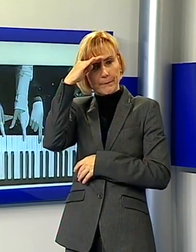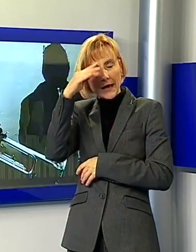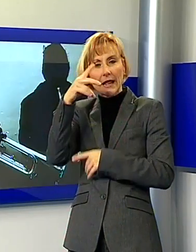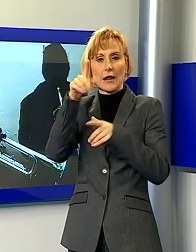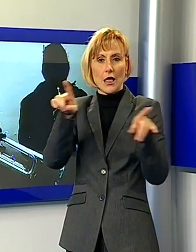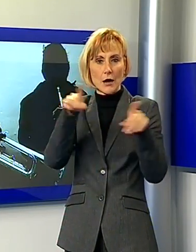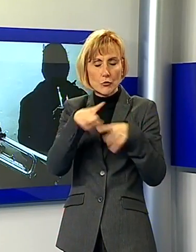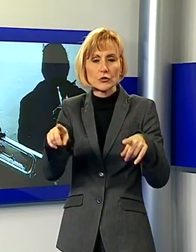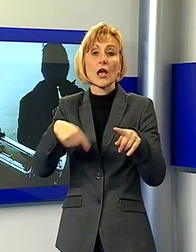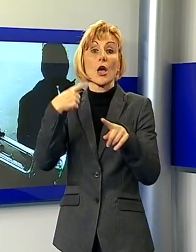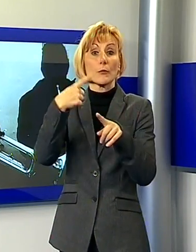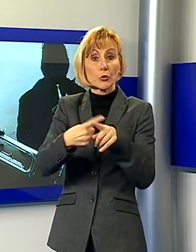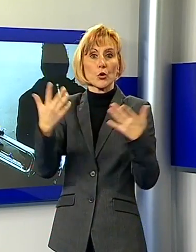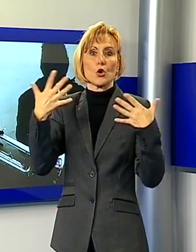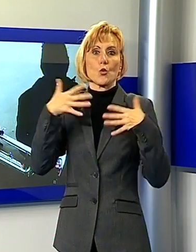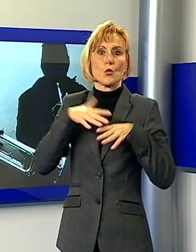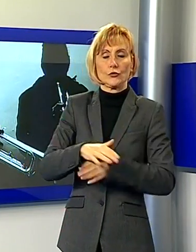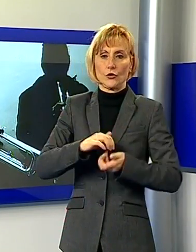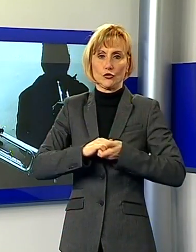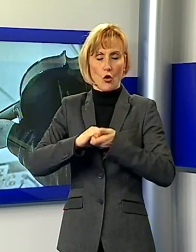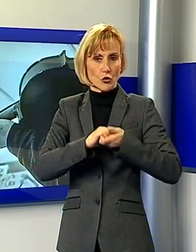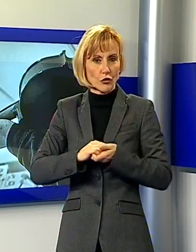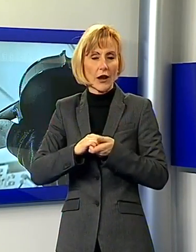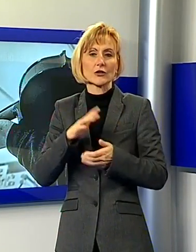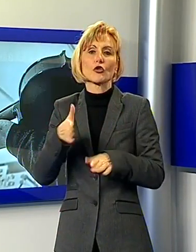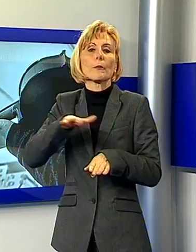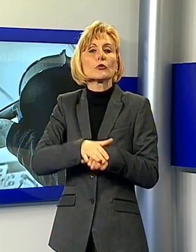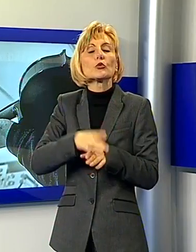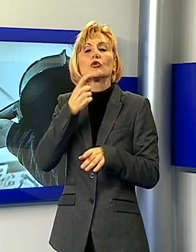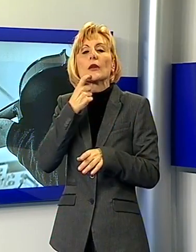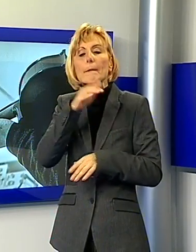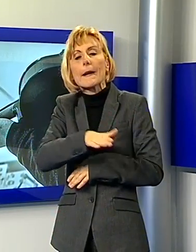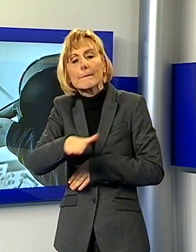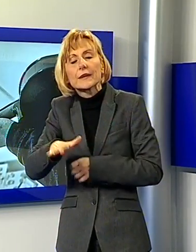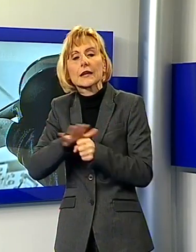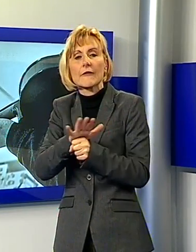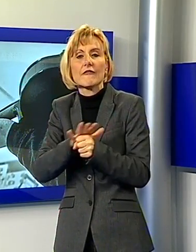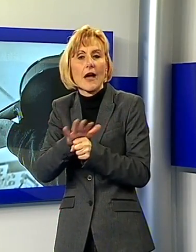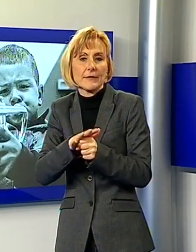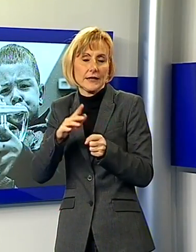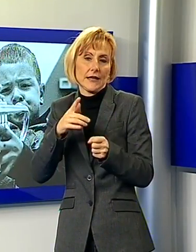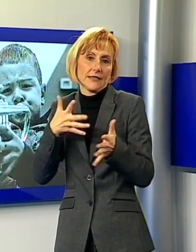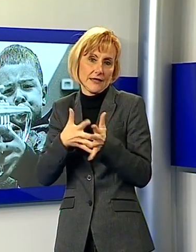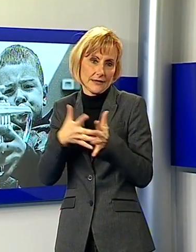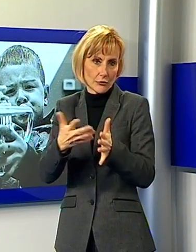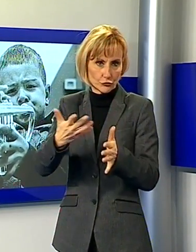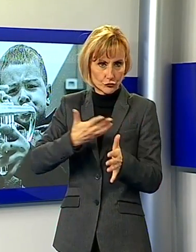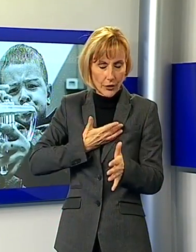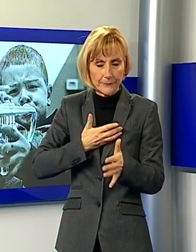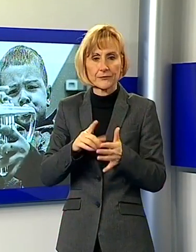sociale di bambini da contesti familiari deprivati. Il progetto è promosso da Tempo di Musica con Caritas